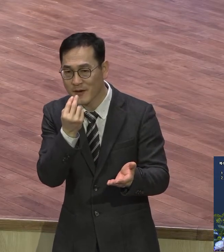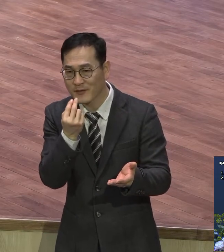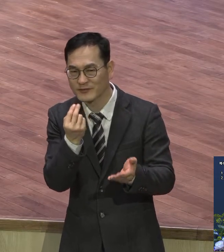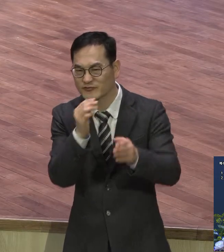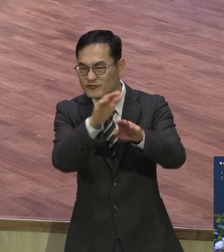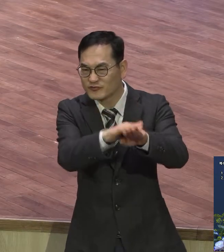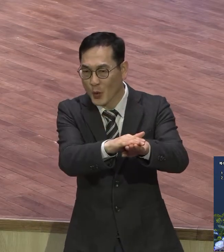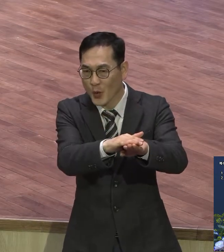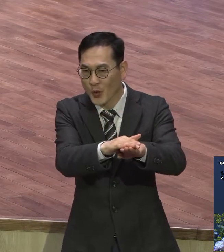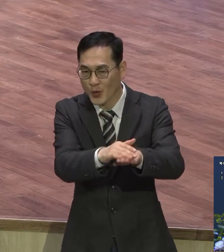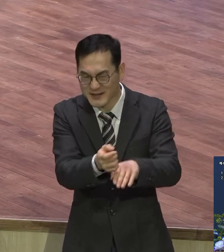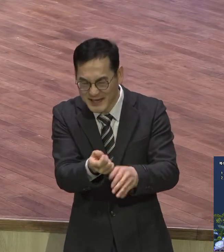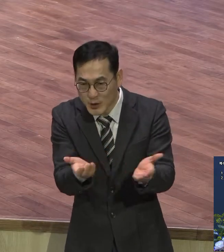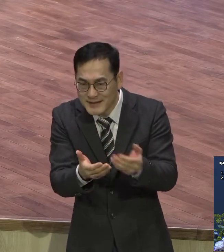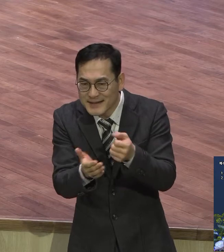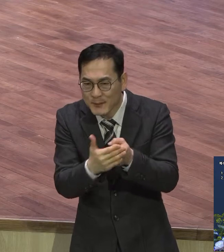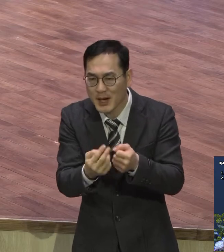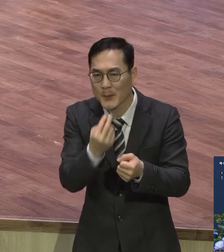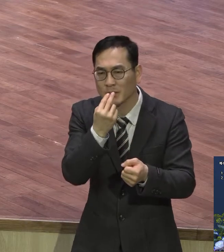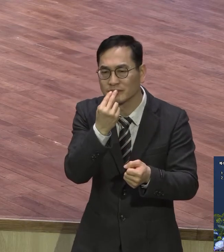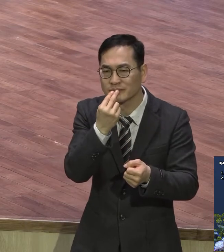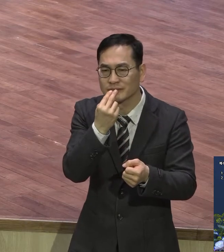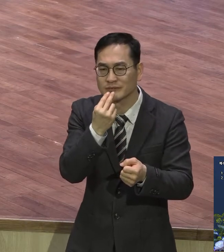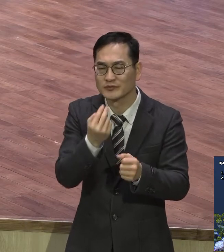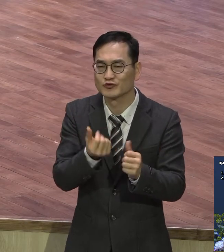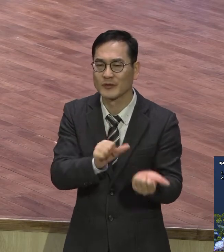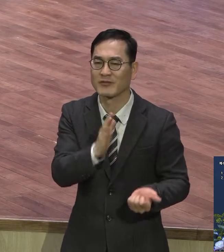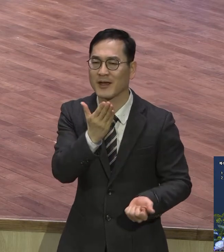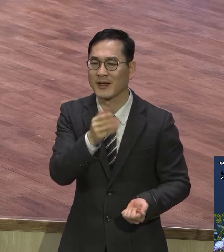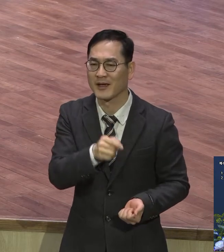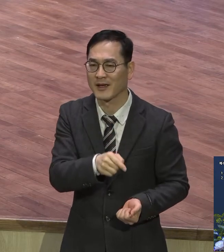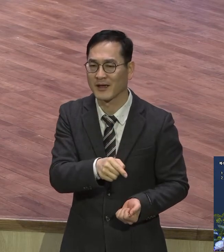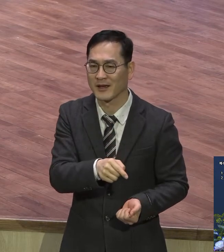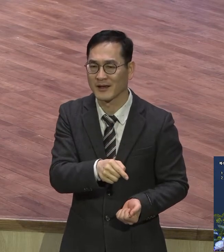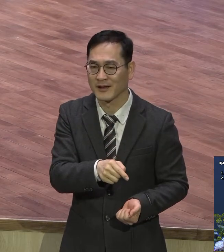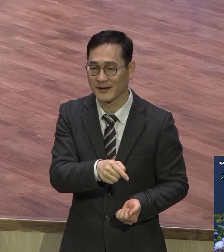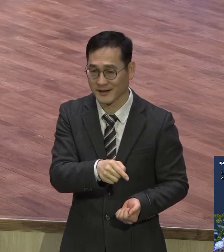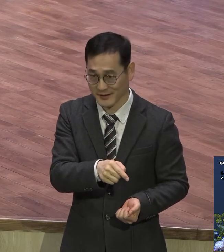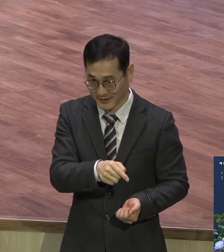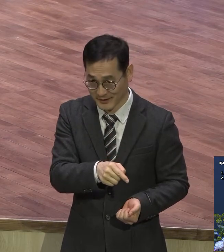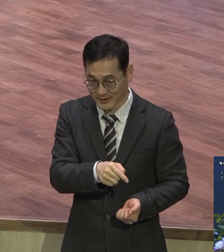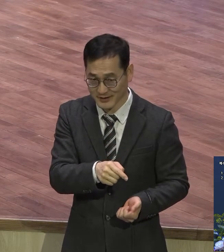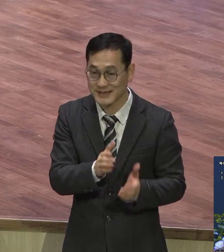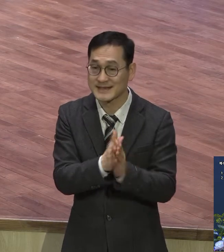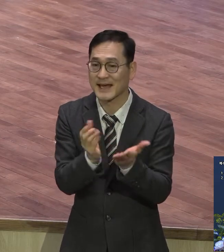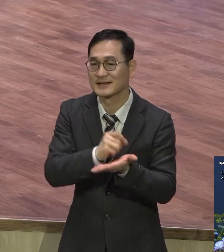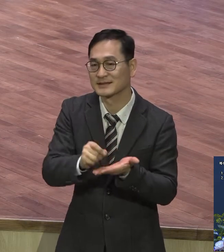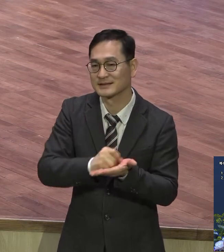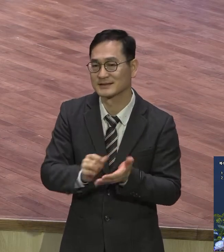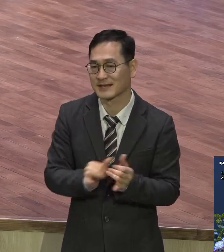치유상담가 리차드 칼슨이라는 분이 있습니다 이런 말을 했습니다